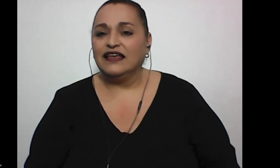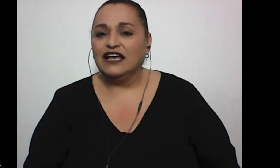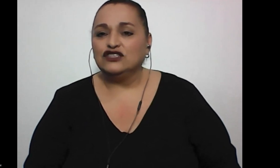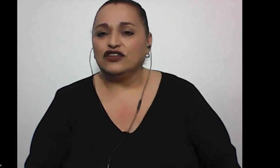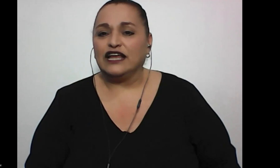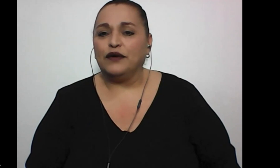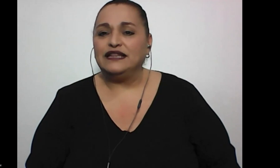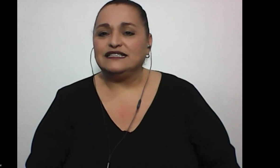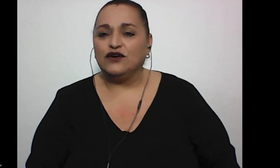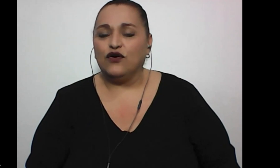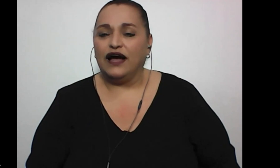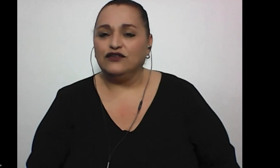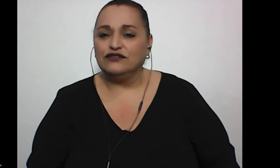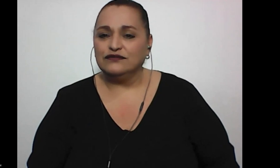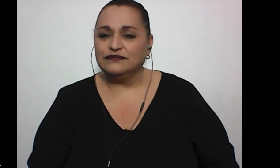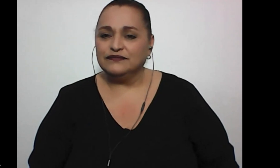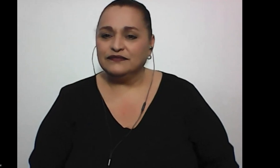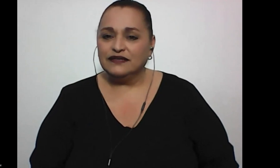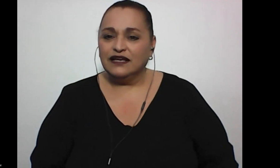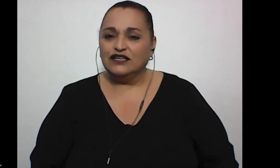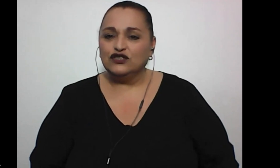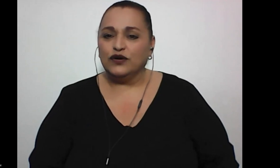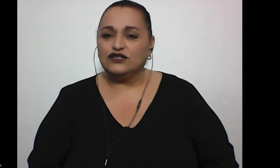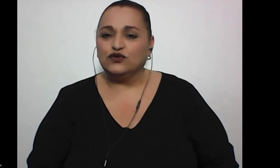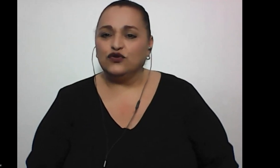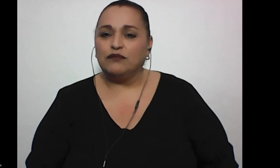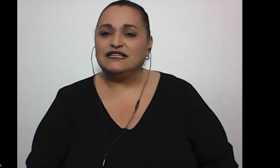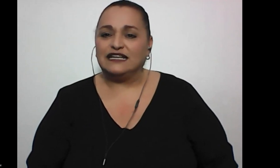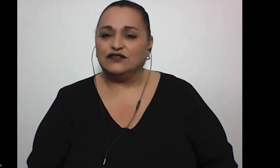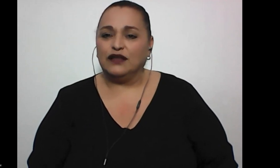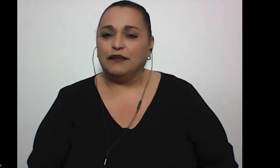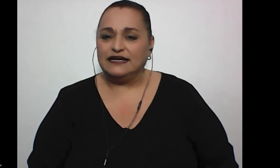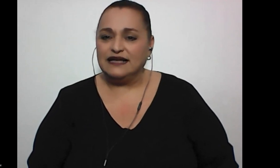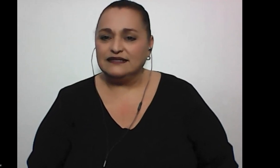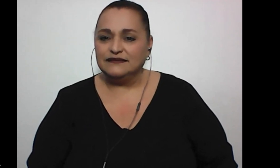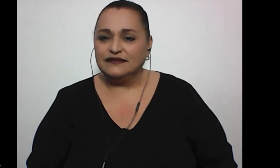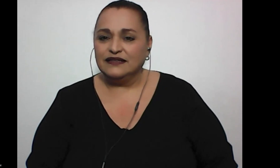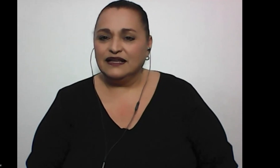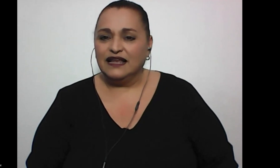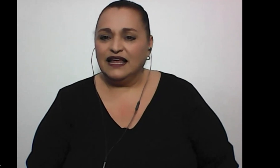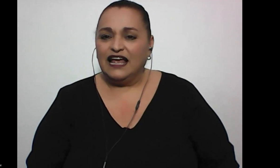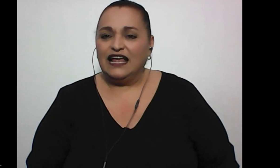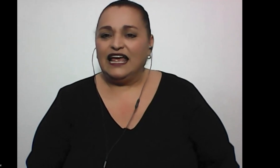Yo tengo 25 años. Yo estudio Administración de Empresas